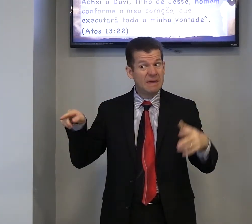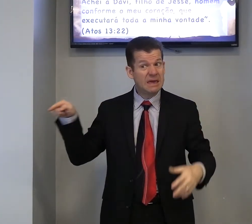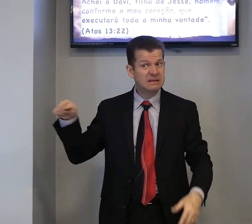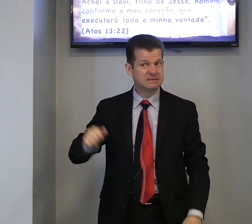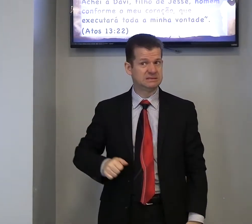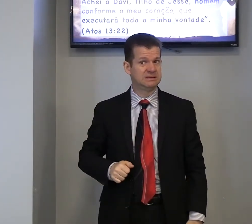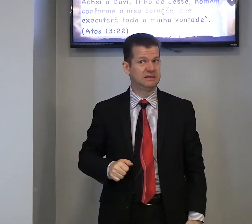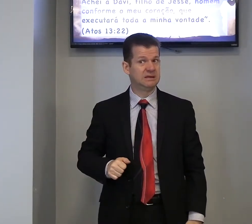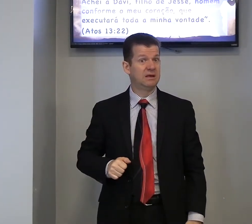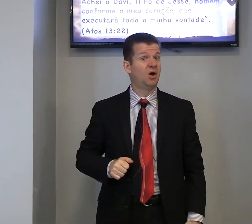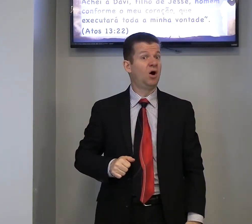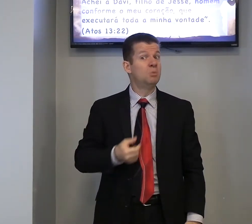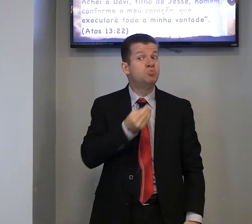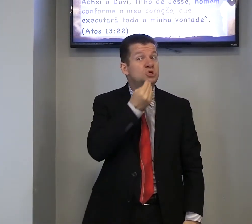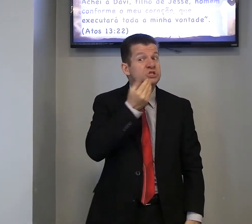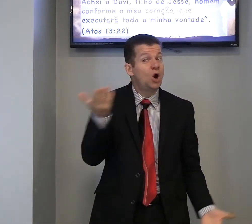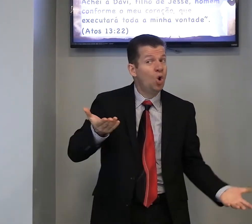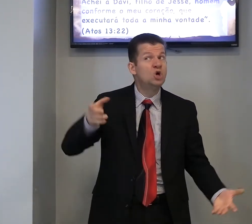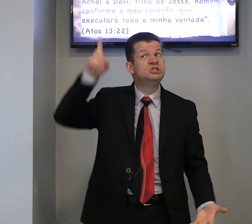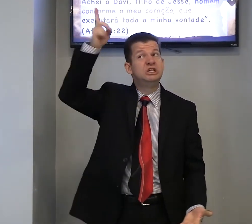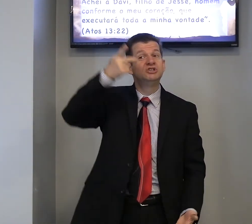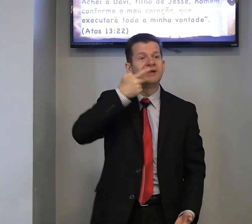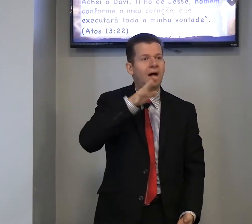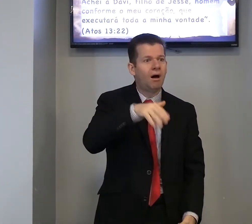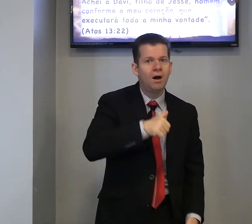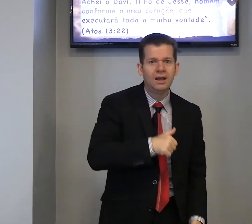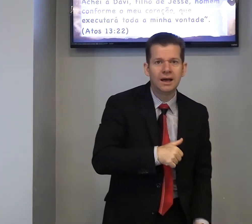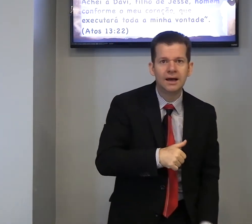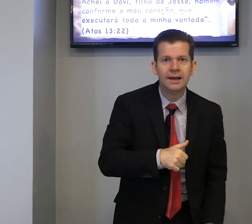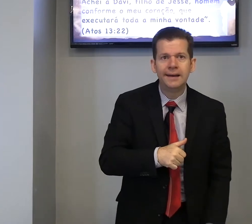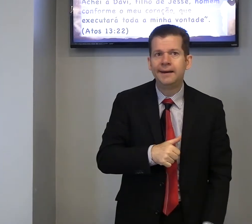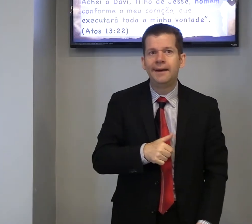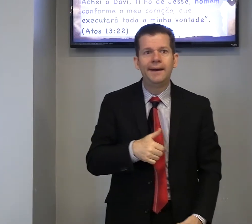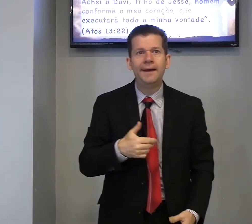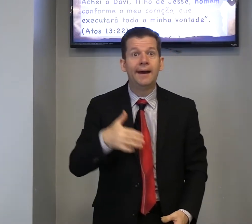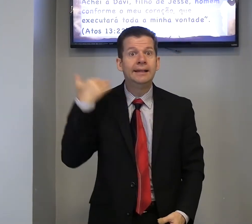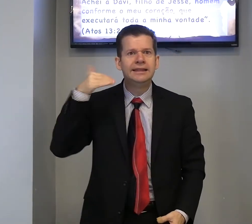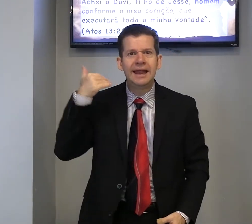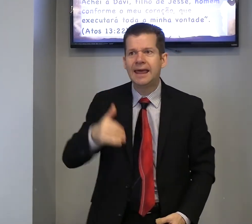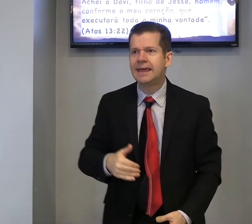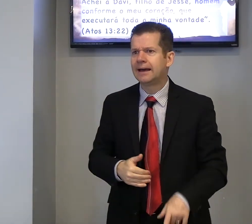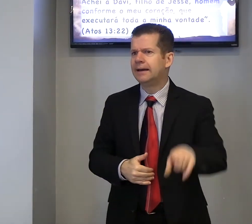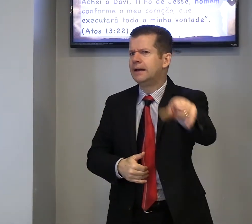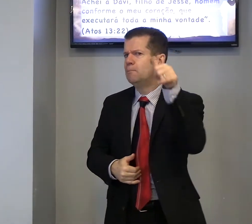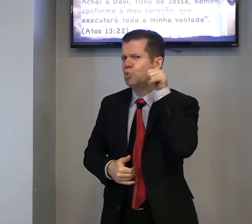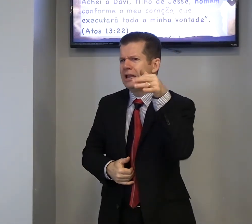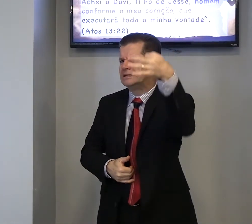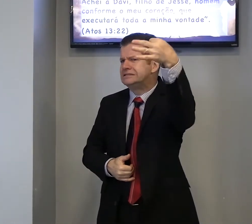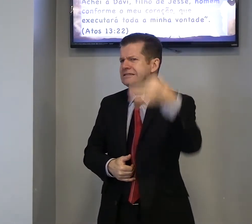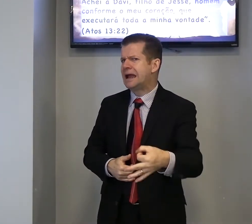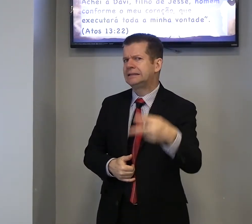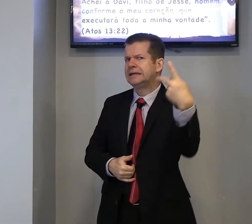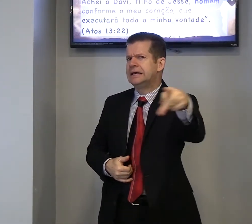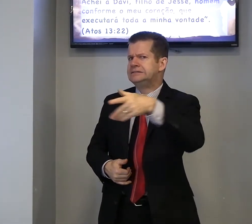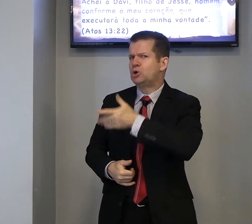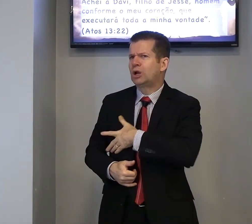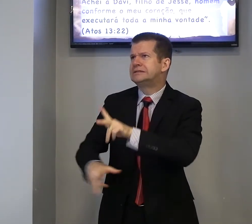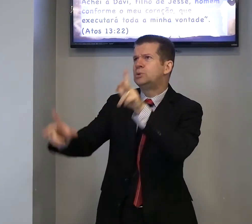parabéns, olha, podia hoje, Deus falar, olha, Andréia, mulher certa, seu coração,